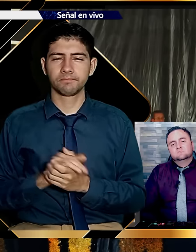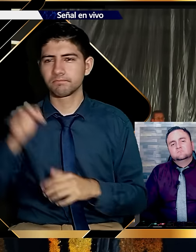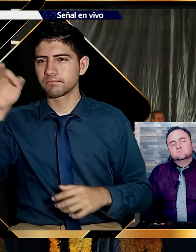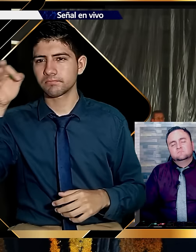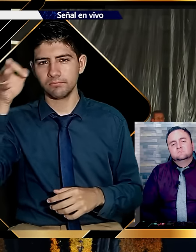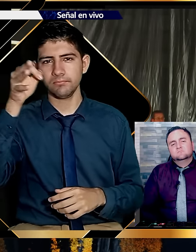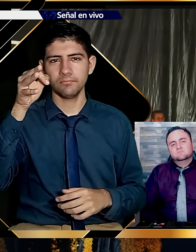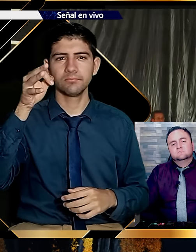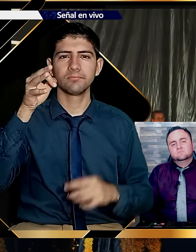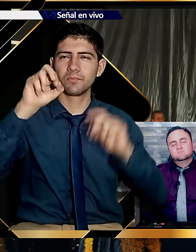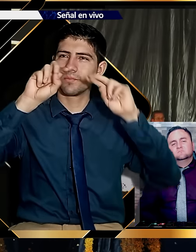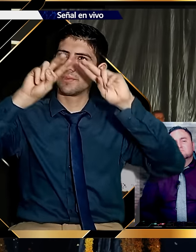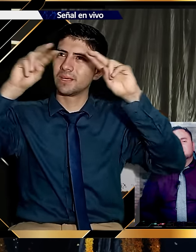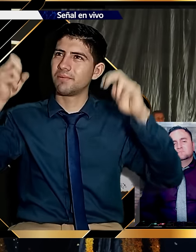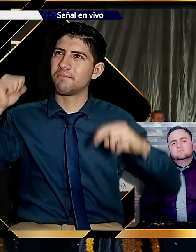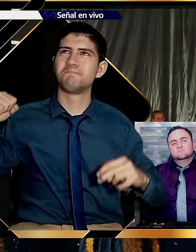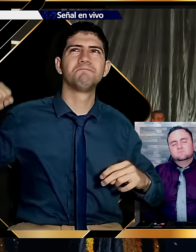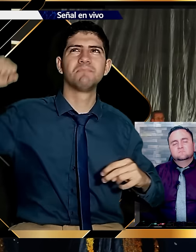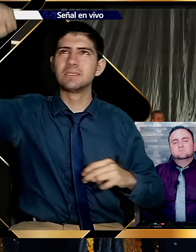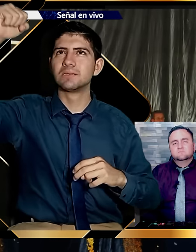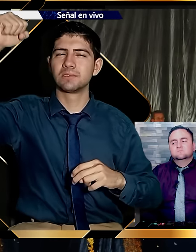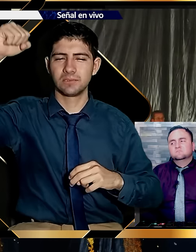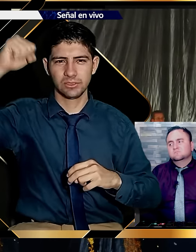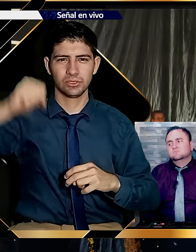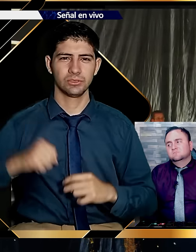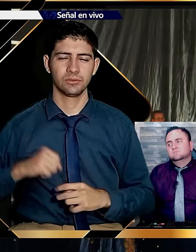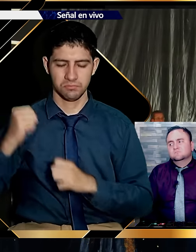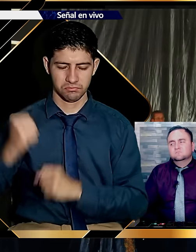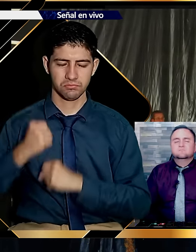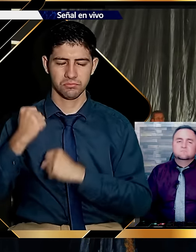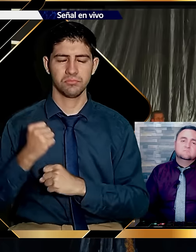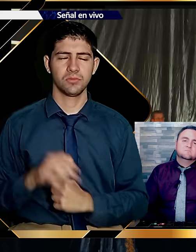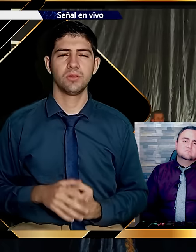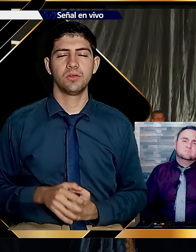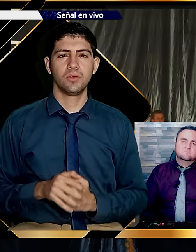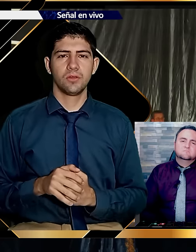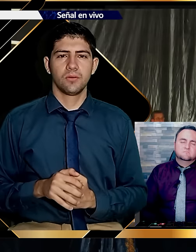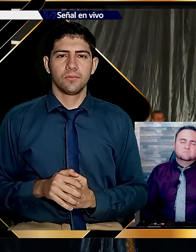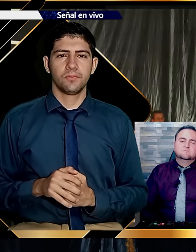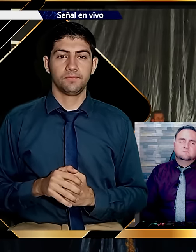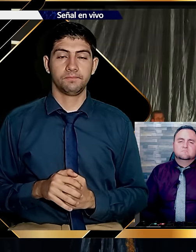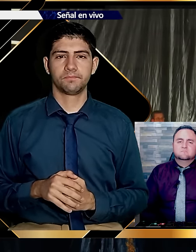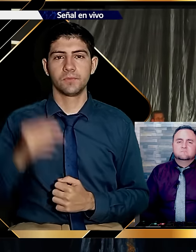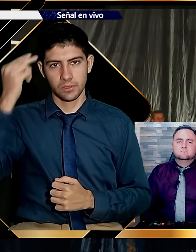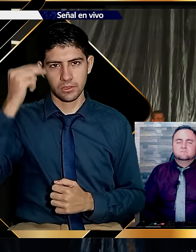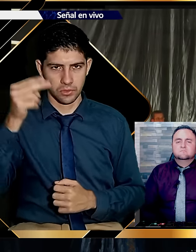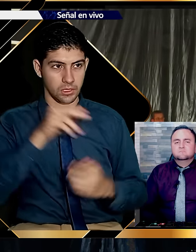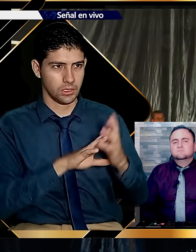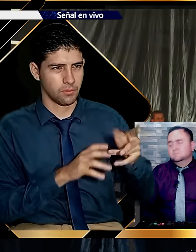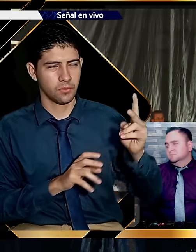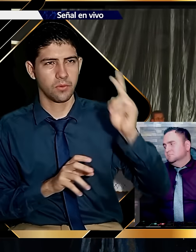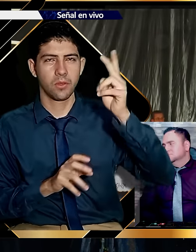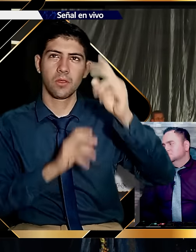salitre. Lo titulé, más que vencedores. Jamás se me olvida. Pero quiero